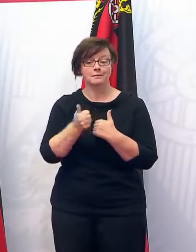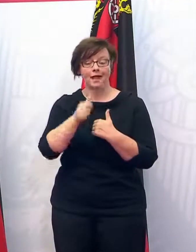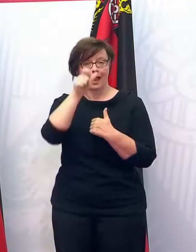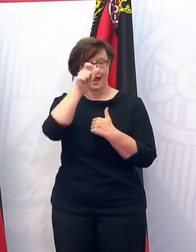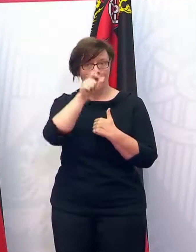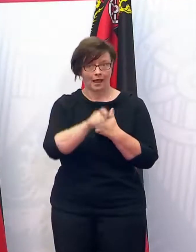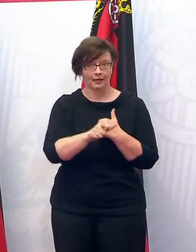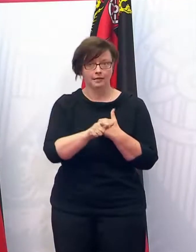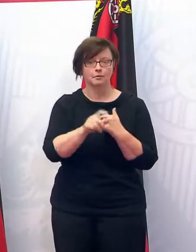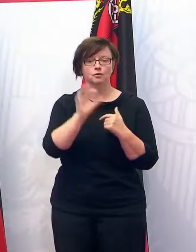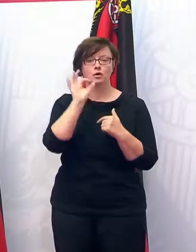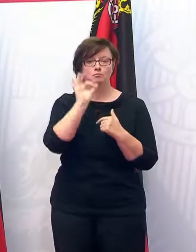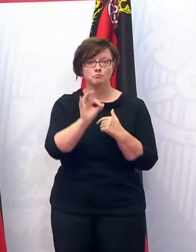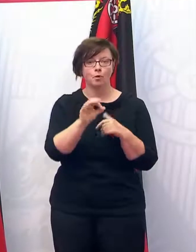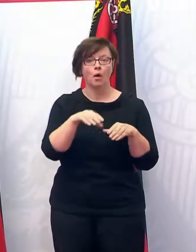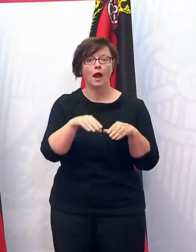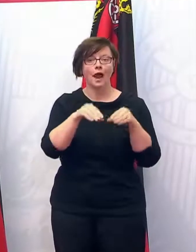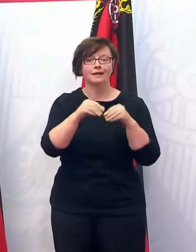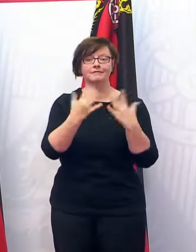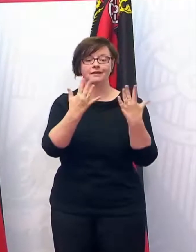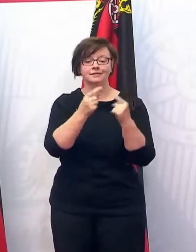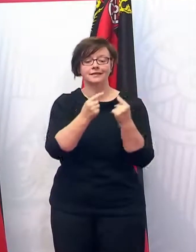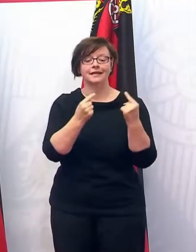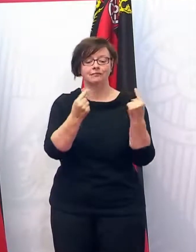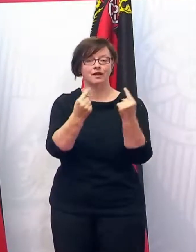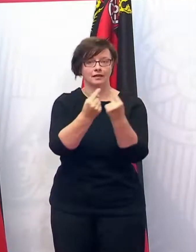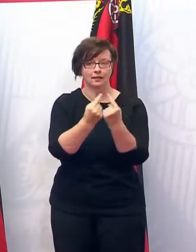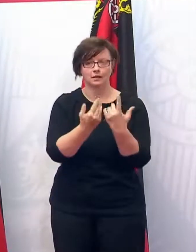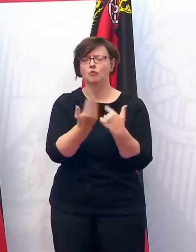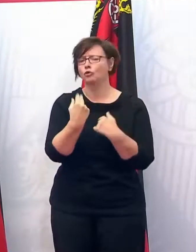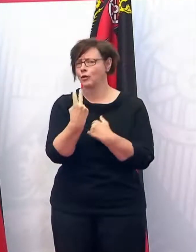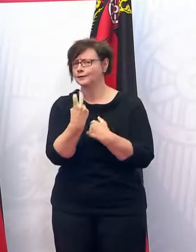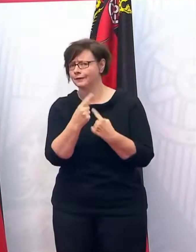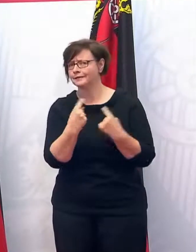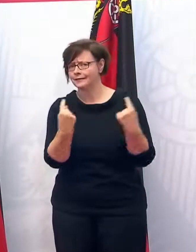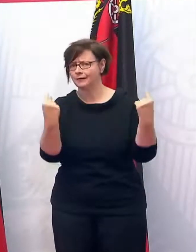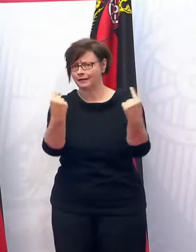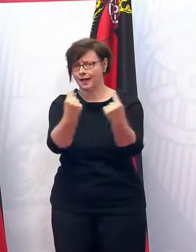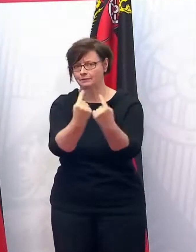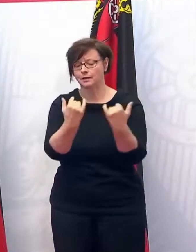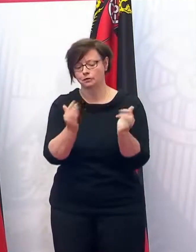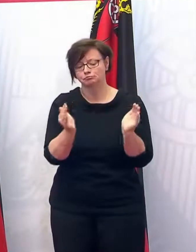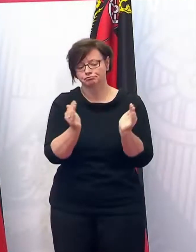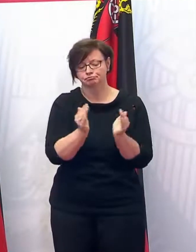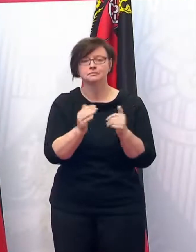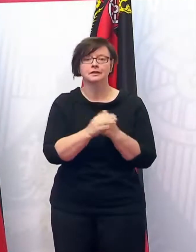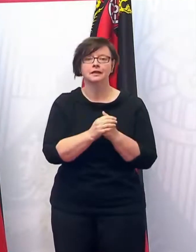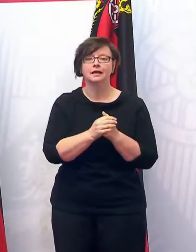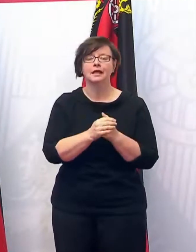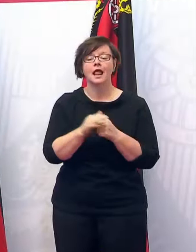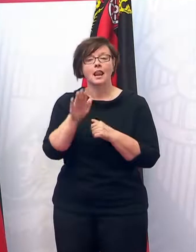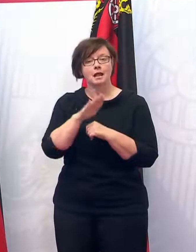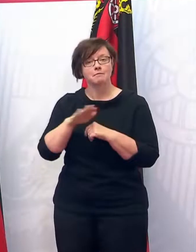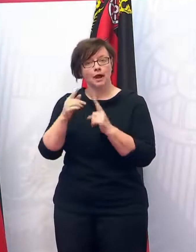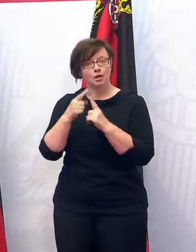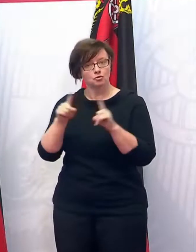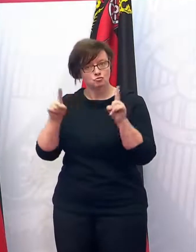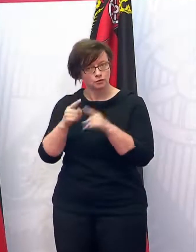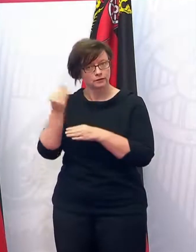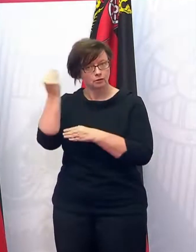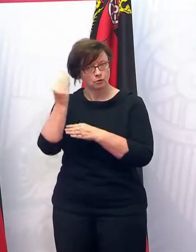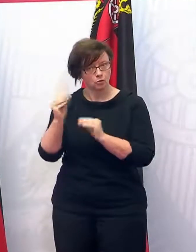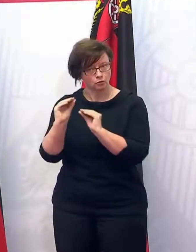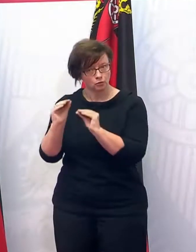Person pro angefangenen 10 Quadratmeter. Das waren vorher 20 Quadratmeter. Und ebenso im Bereich von Musik und Kunstunterricht.